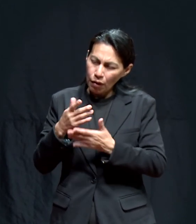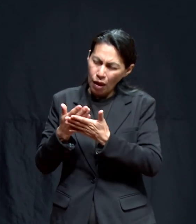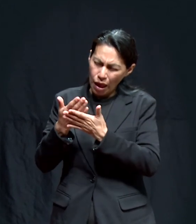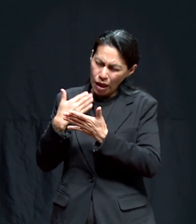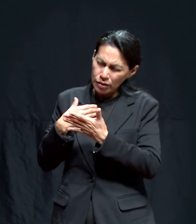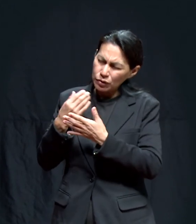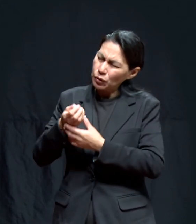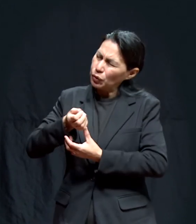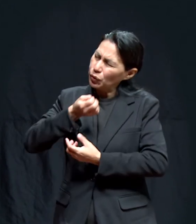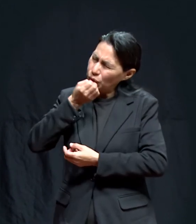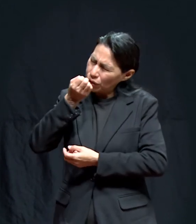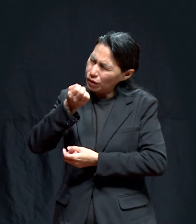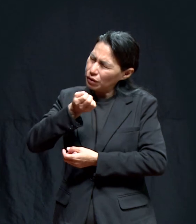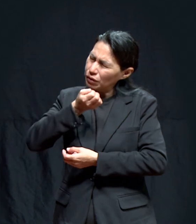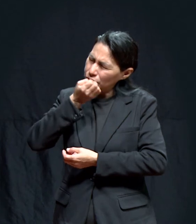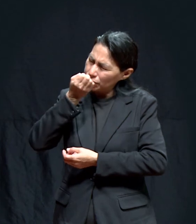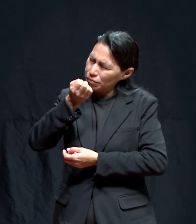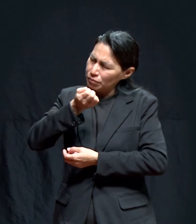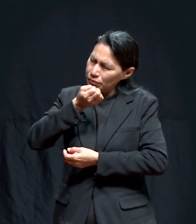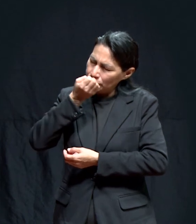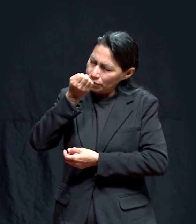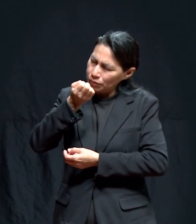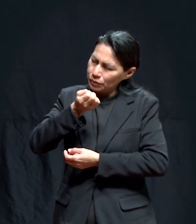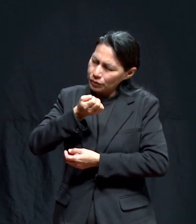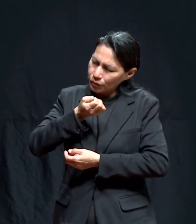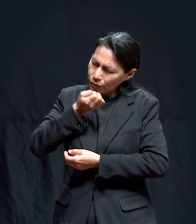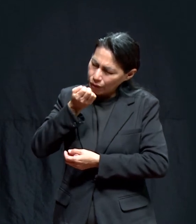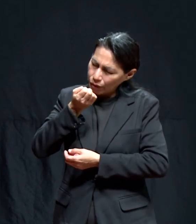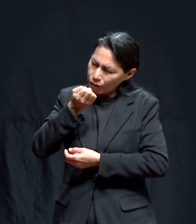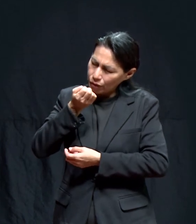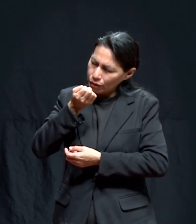Pero antes de eso yo empecé a orar, dije yo, señor,